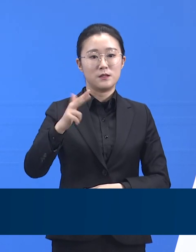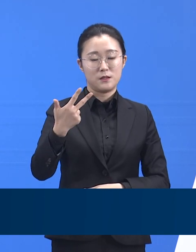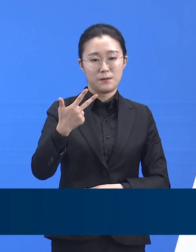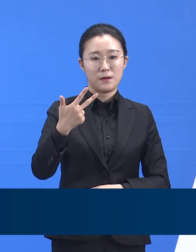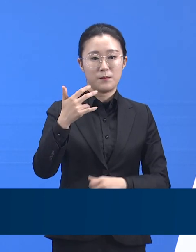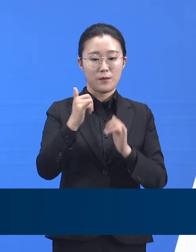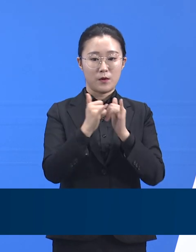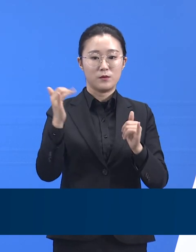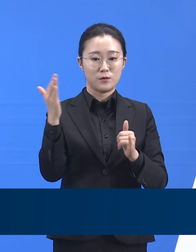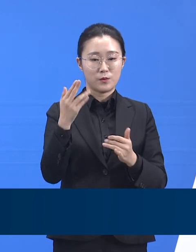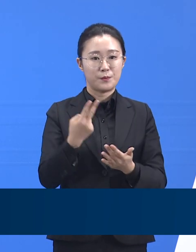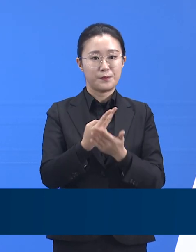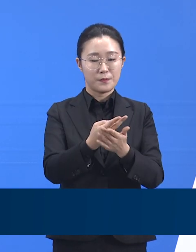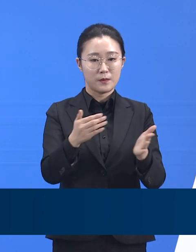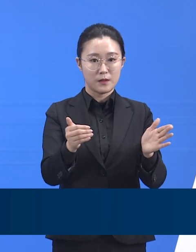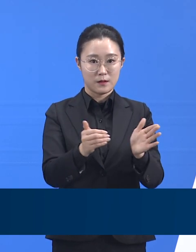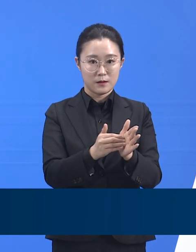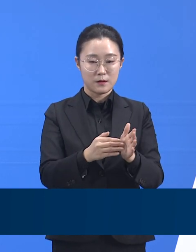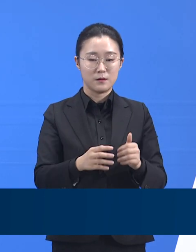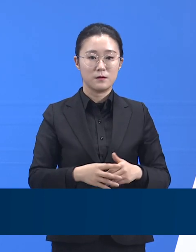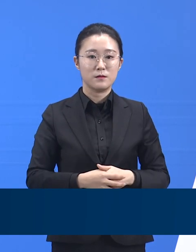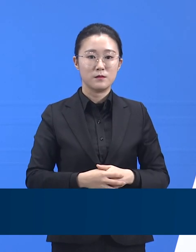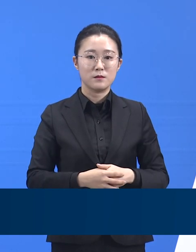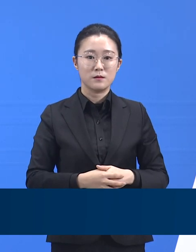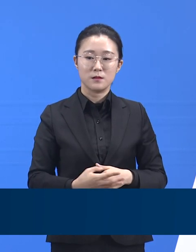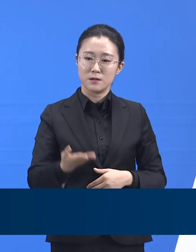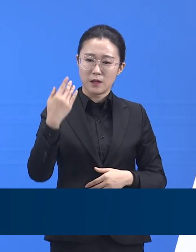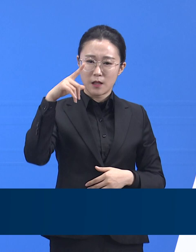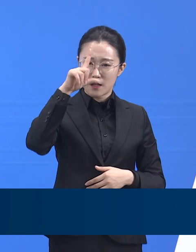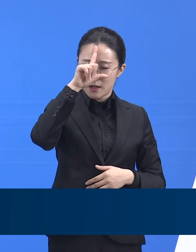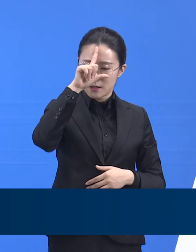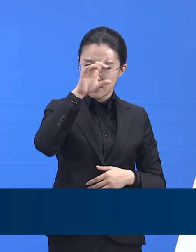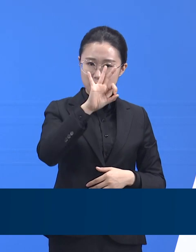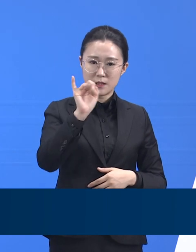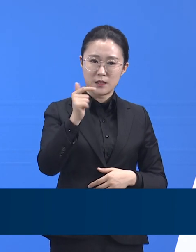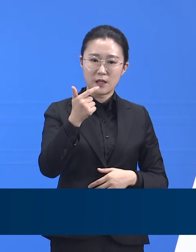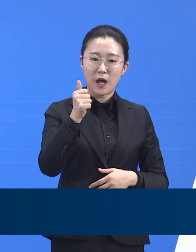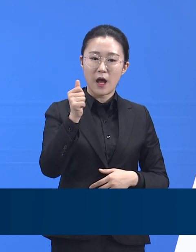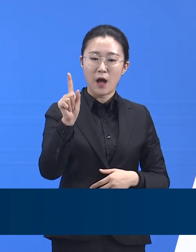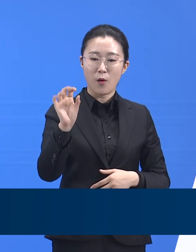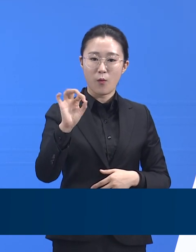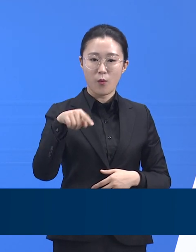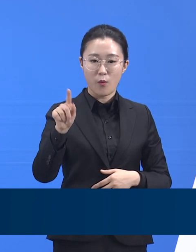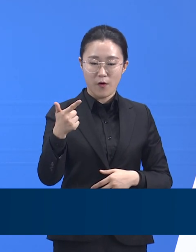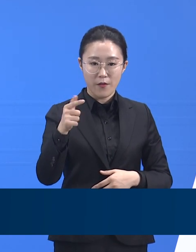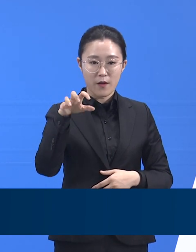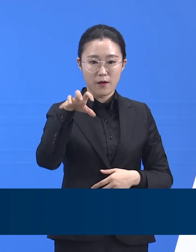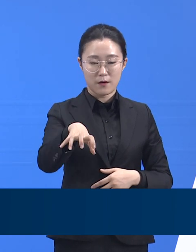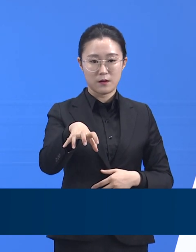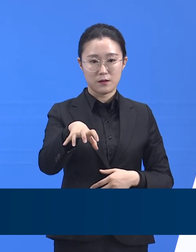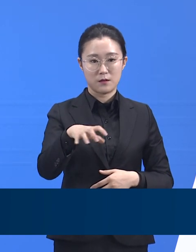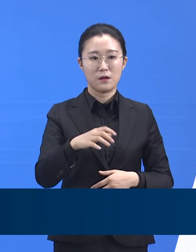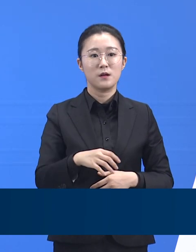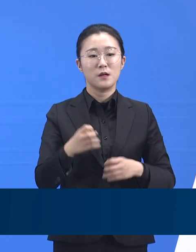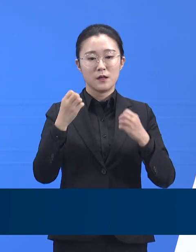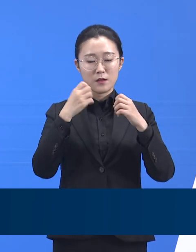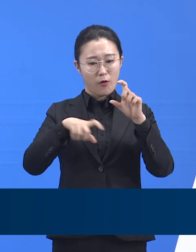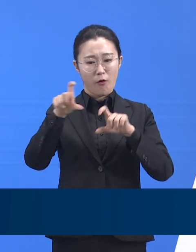이천시 LG인화원에 총 332명이 입소 가능한 새로운 생활치료센터가 추가 개소됩니다.